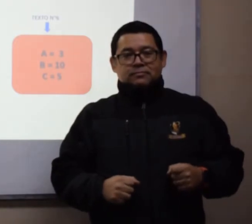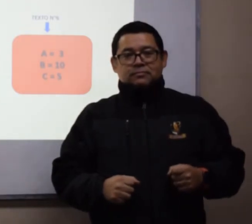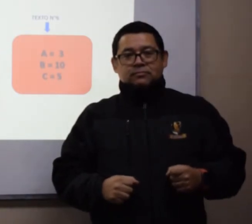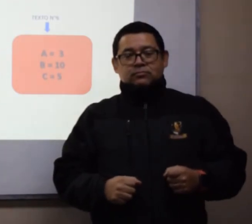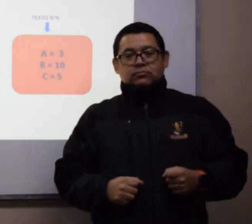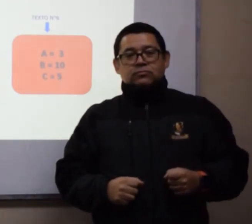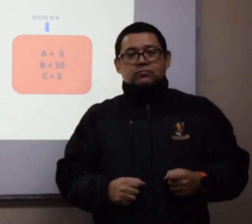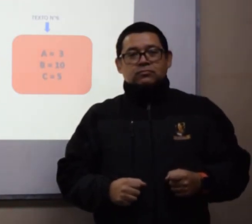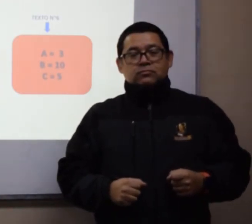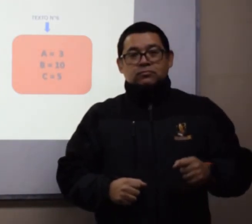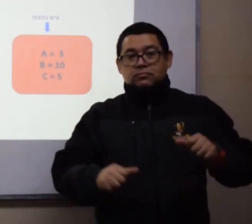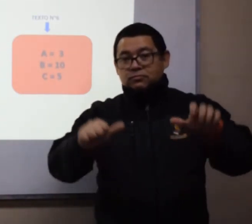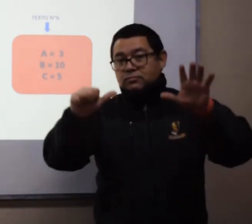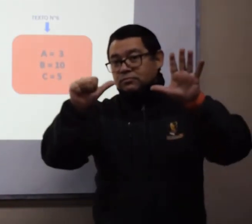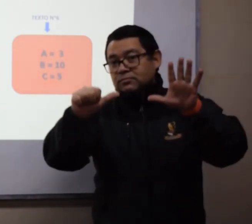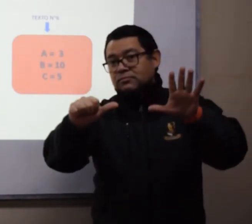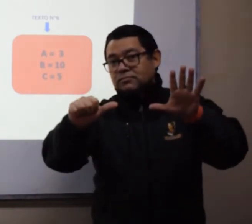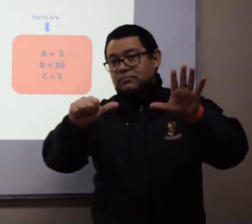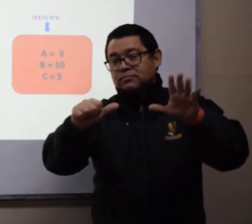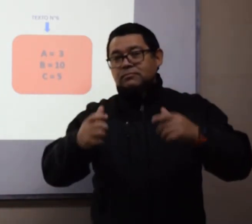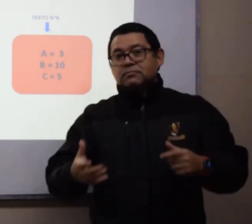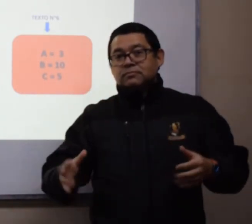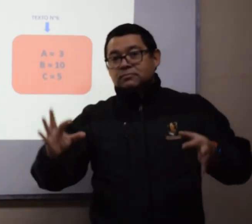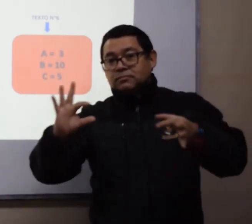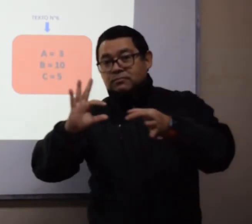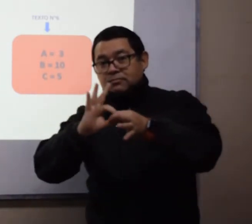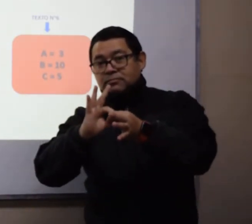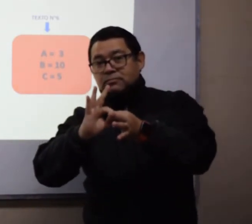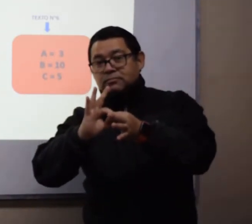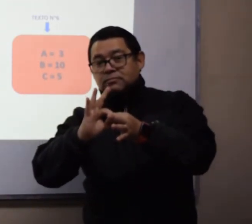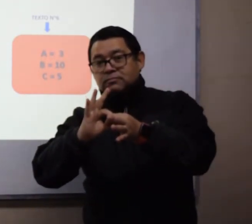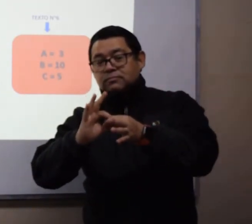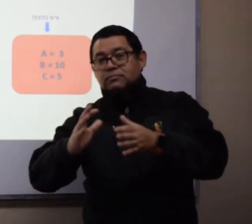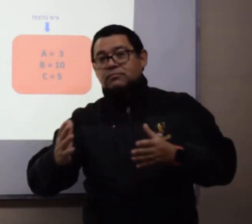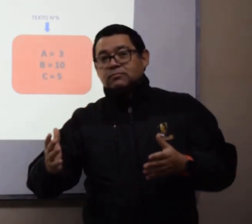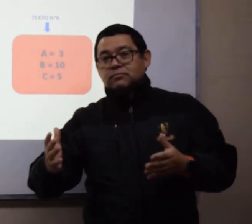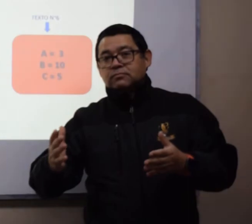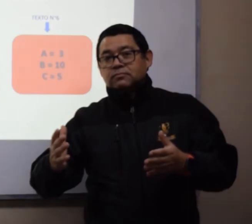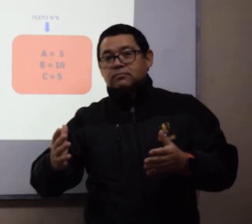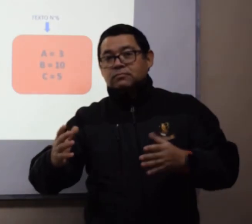La pregunta 6 está relacionada con la asignatura de matemáticas.